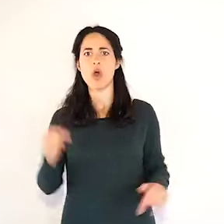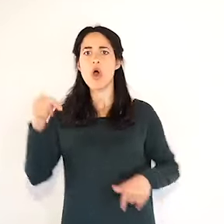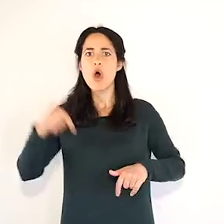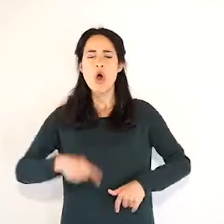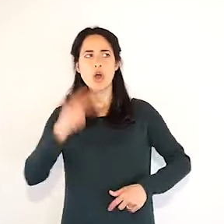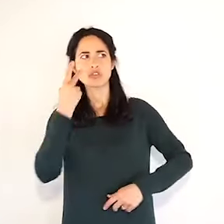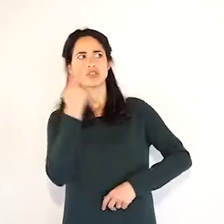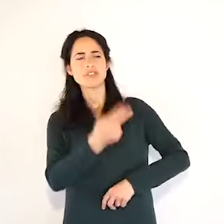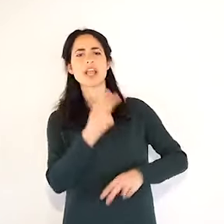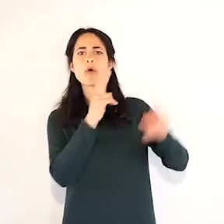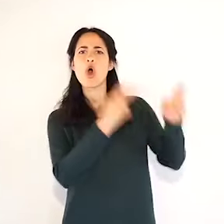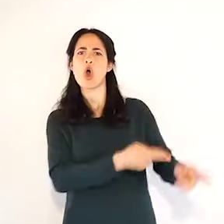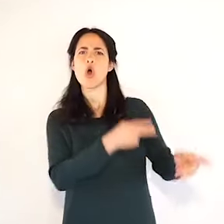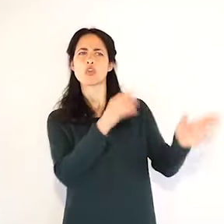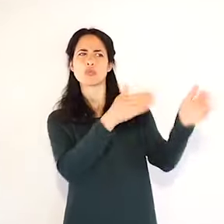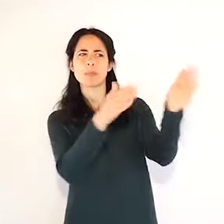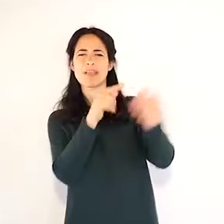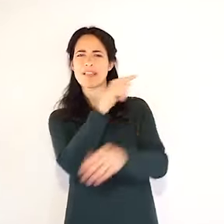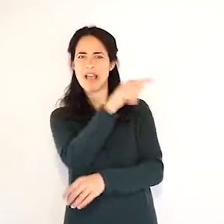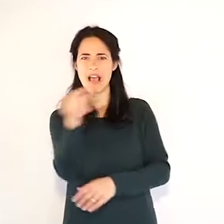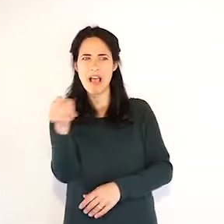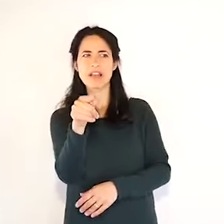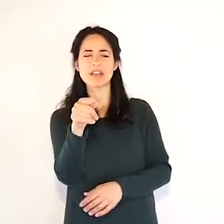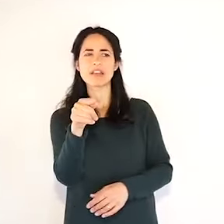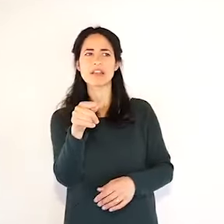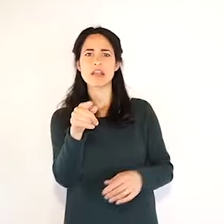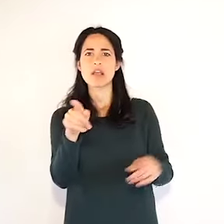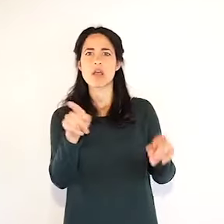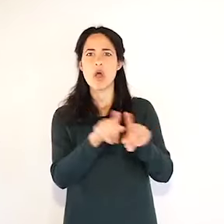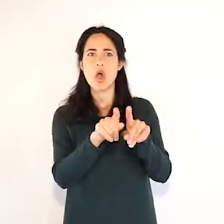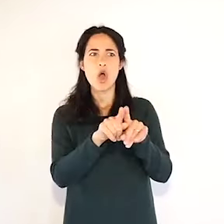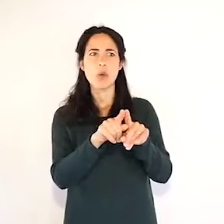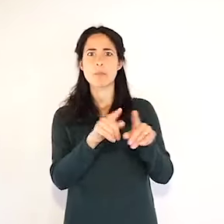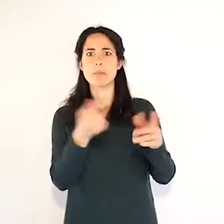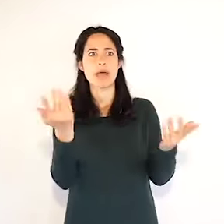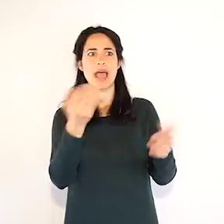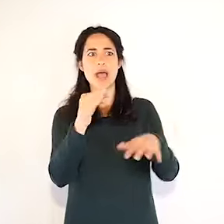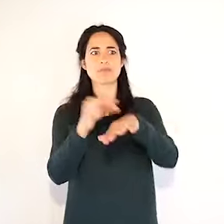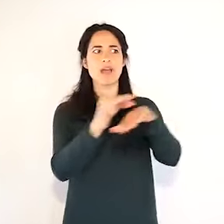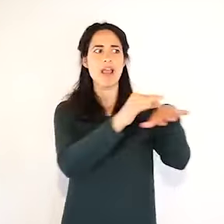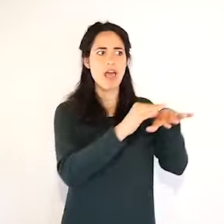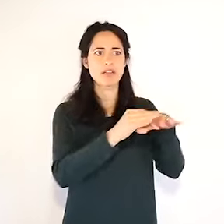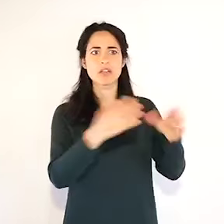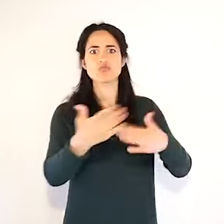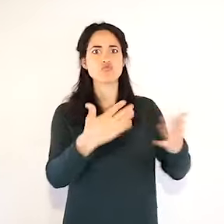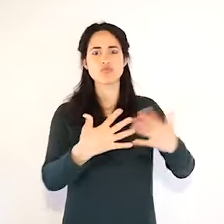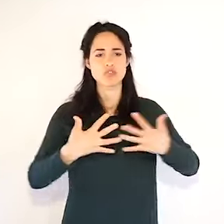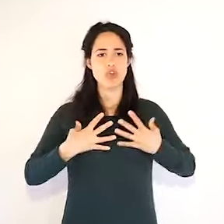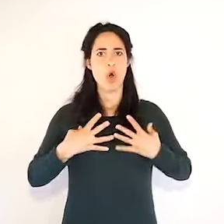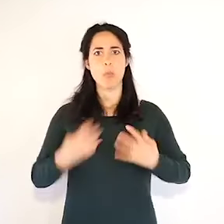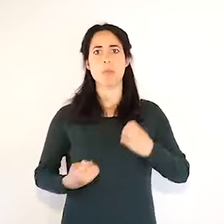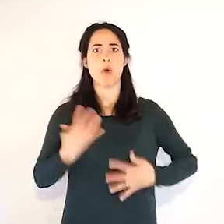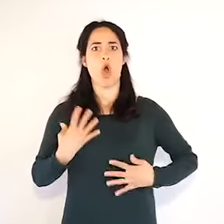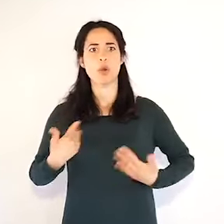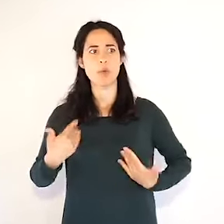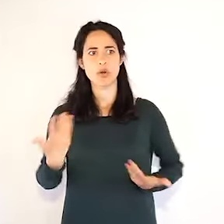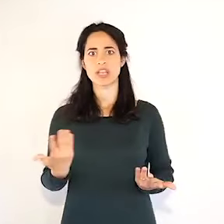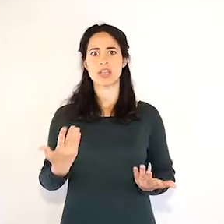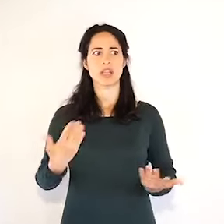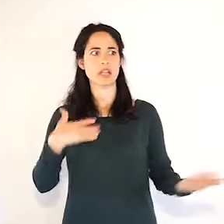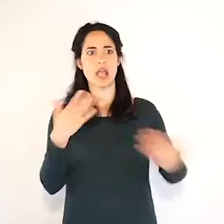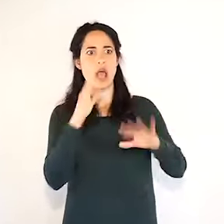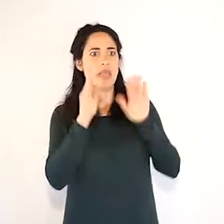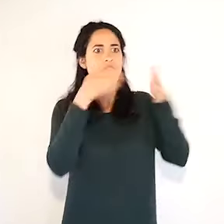precipitano rapidamente verso una polmonite bilaterale con conseguente necessità di terapie